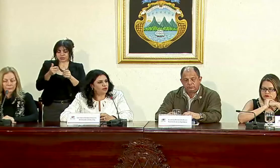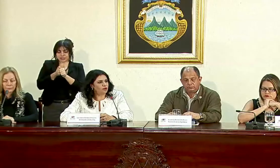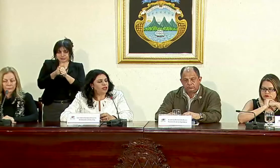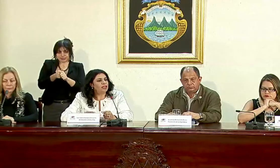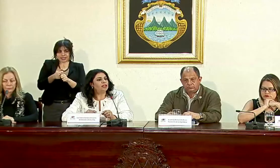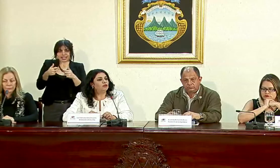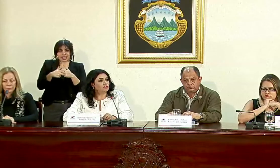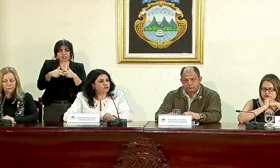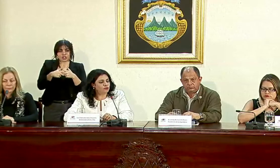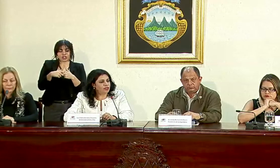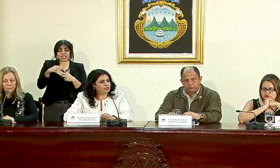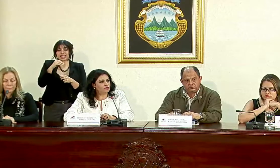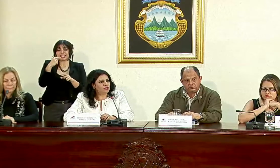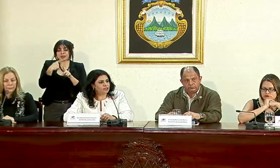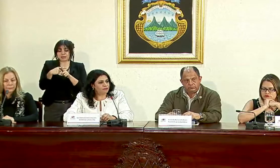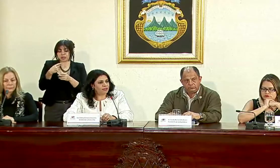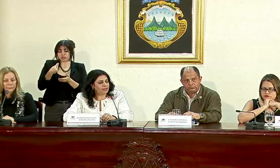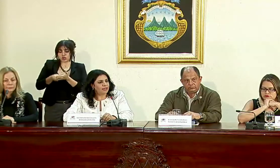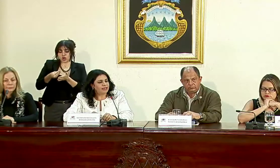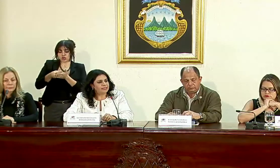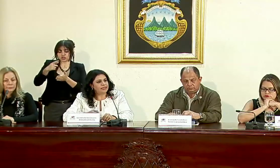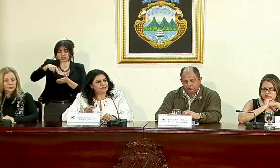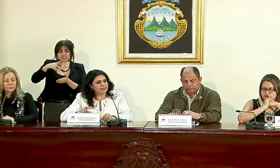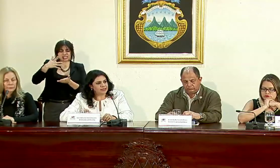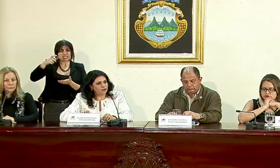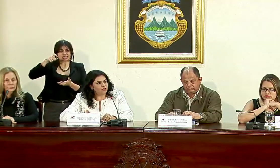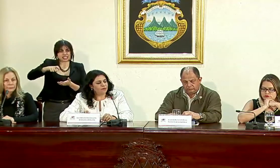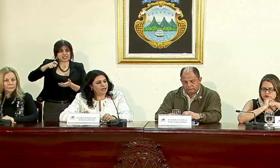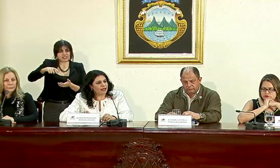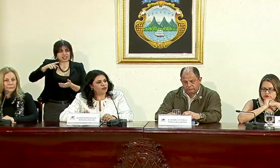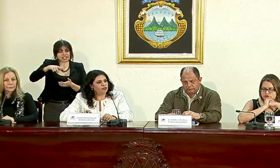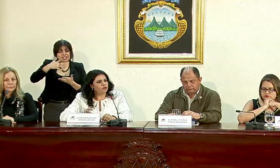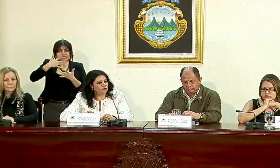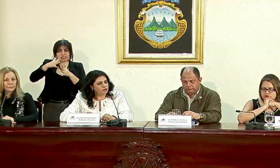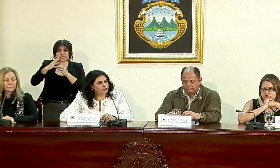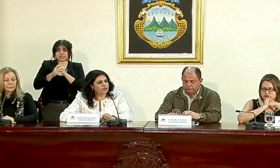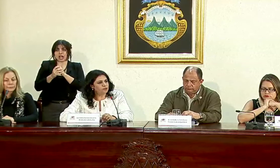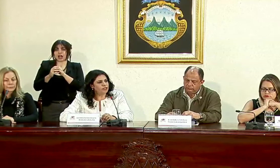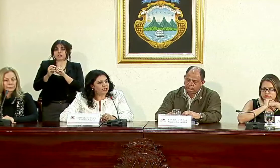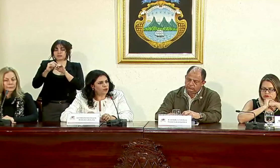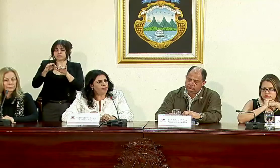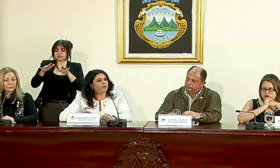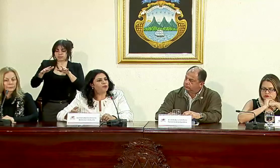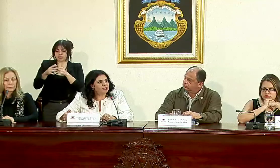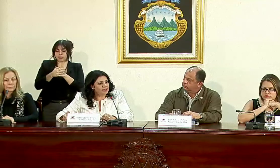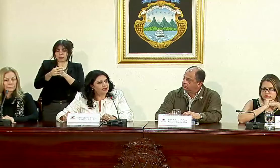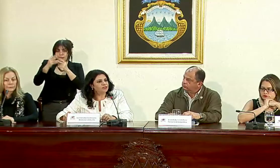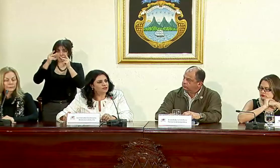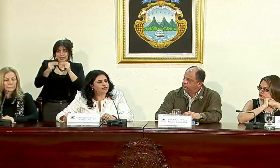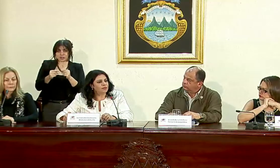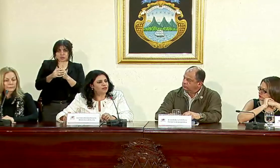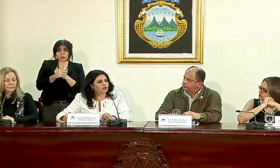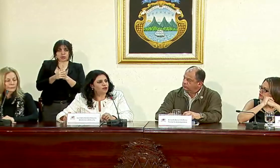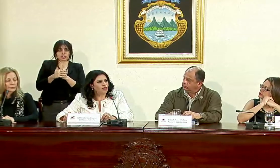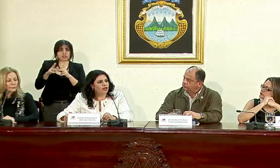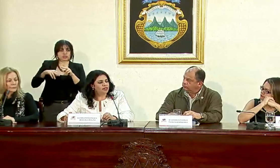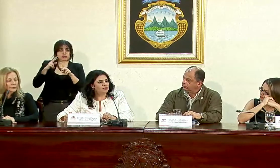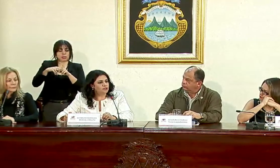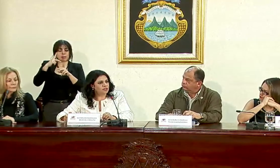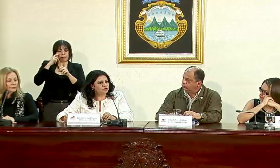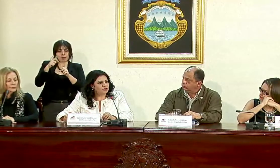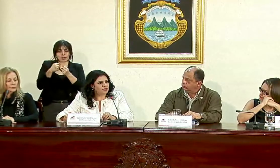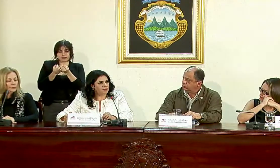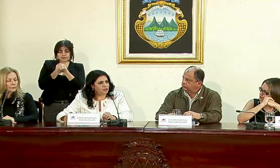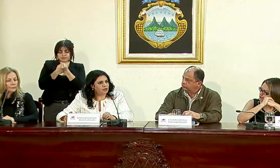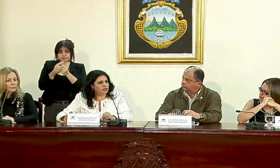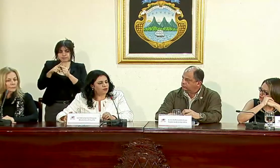electrónico y el costo que esto signifique ya estará siendo replicado dentro del presupuesto ordinario para poder darle sostenimiento a